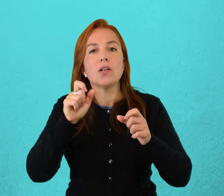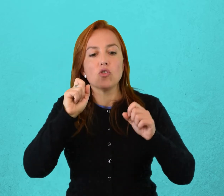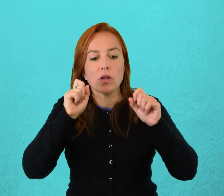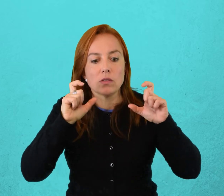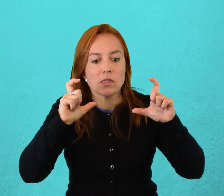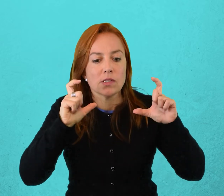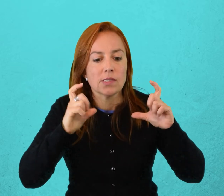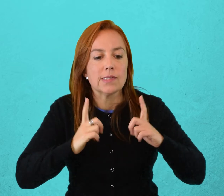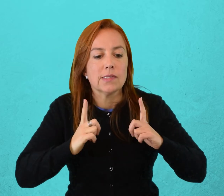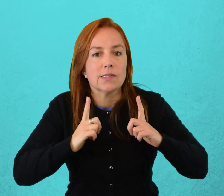la intriga.